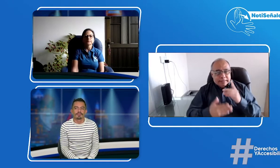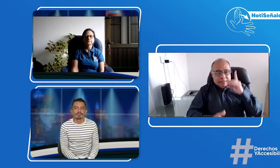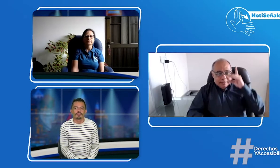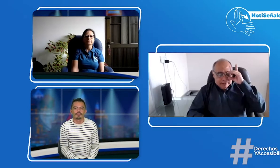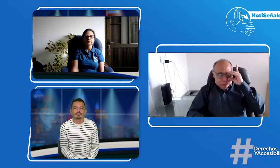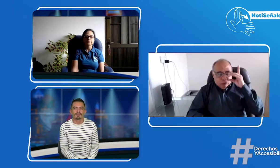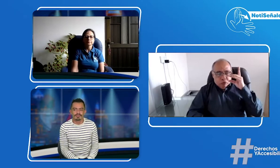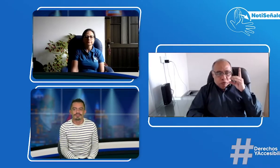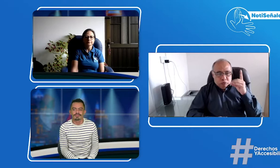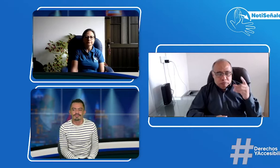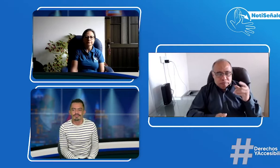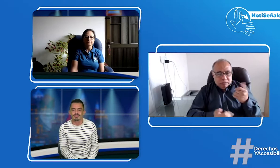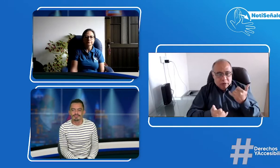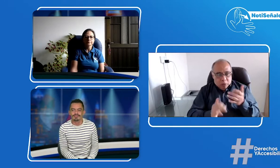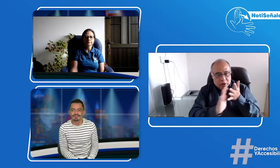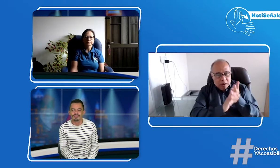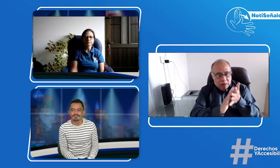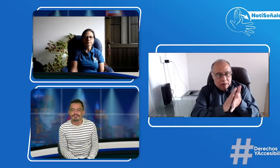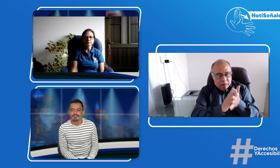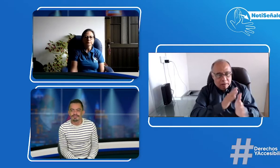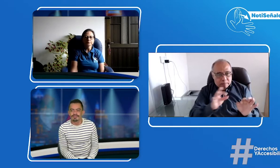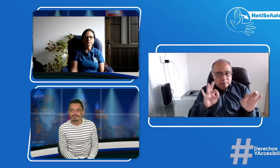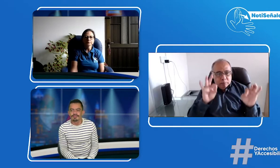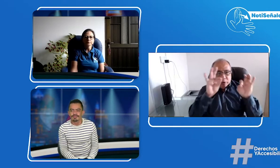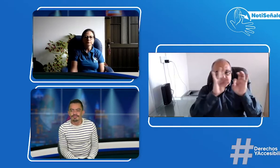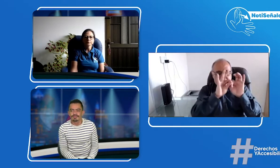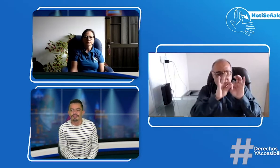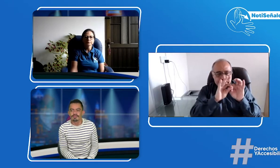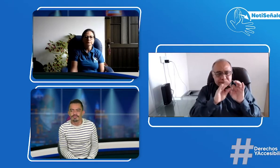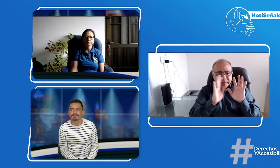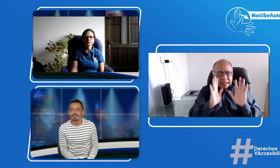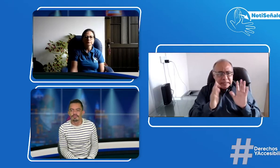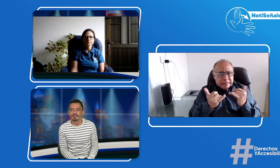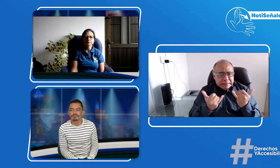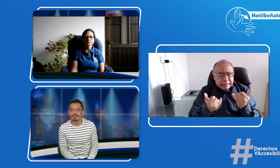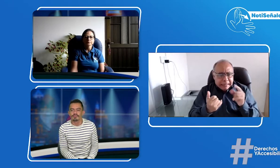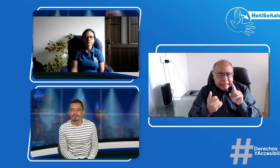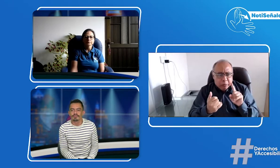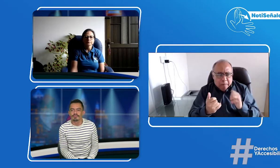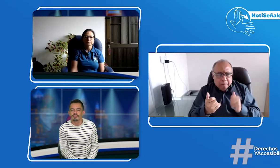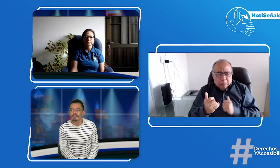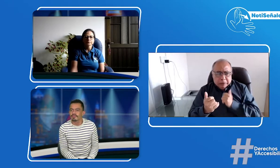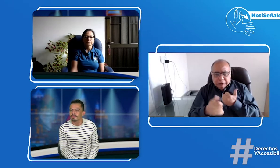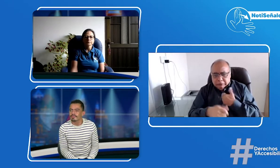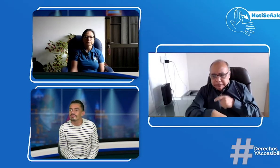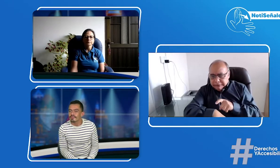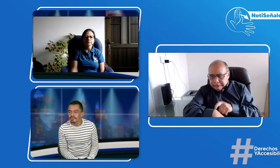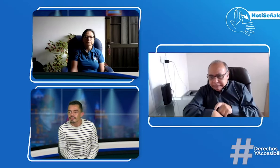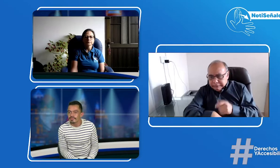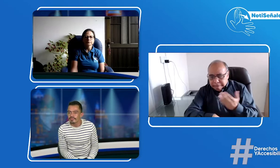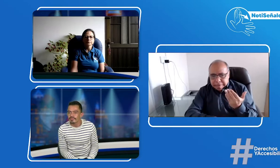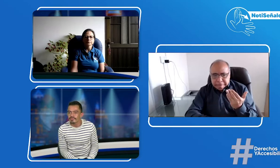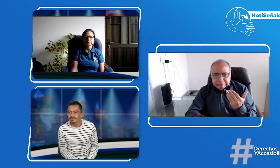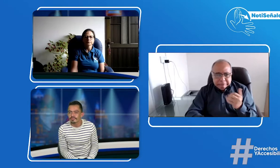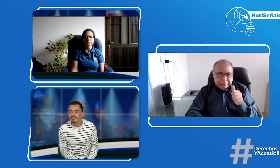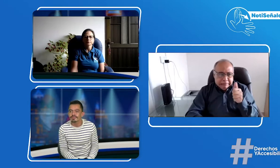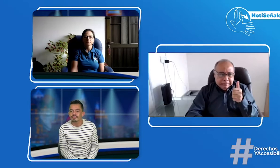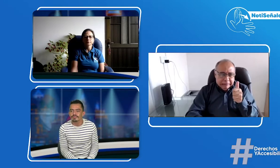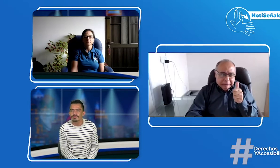Sí, sí, sí, Diego. Y es que muchas gracias porque eso que nos comentas es sumamente importante, muy interesante. Yo